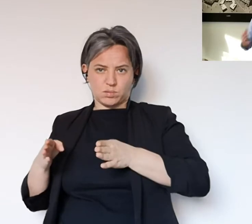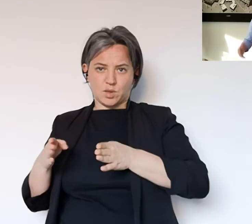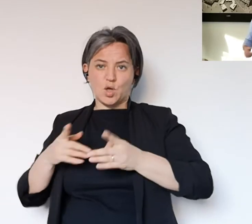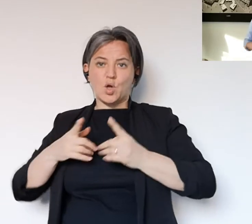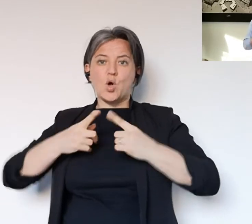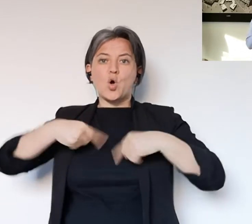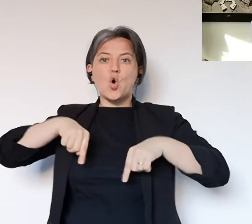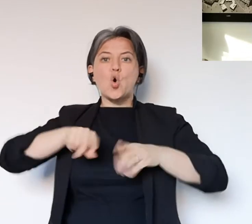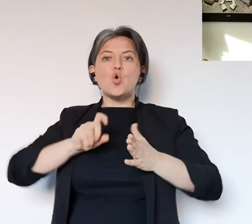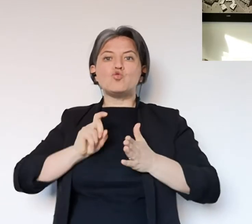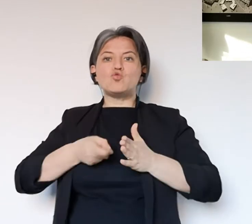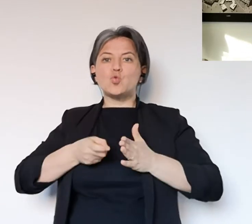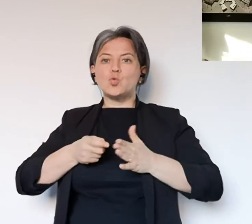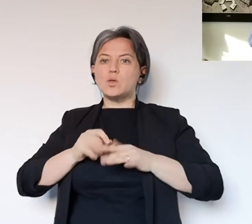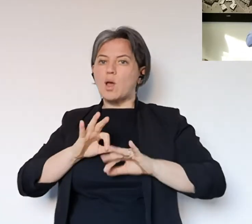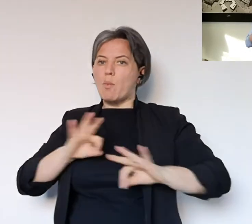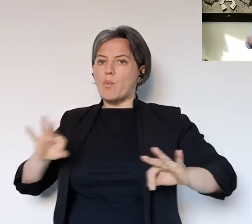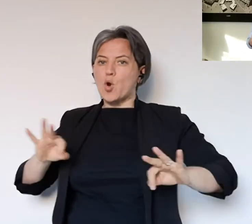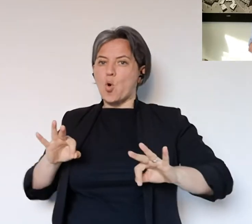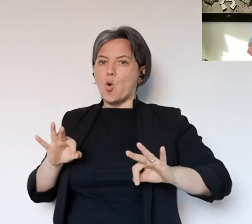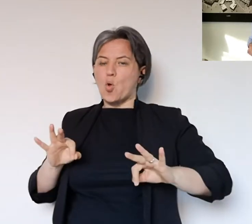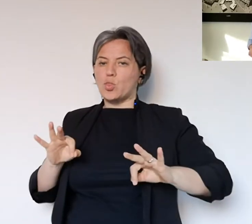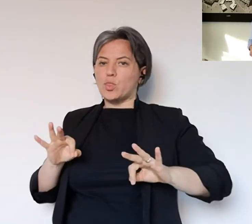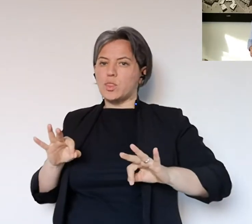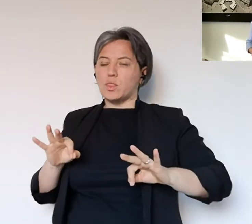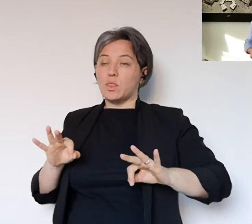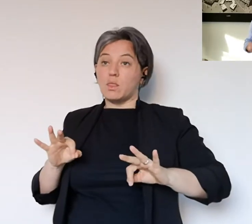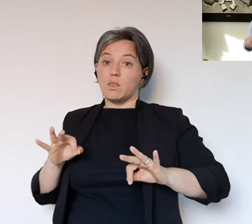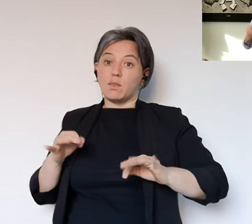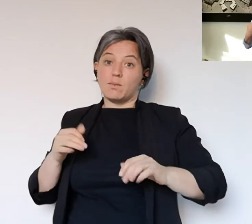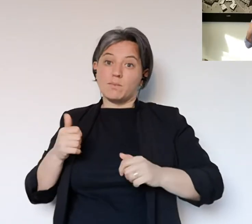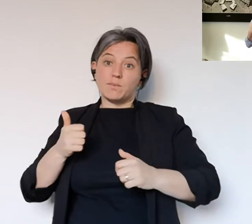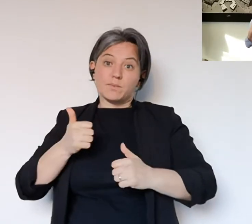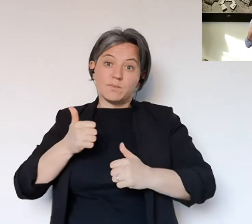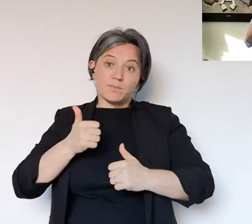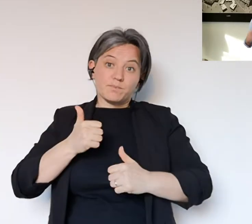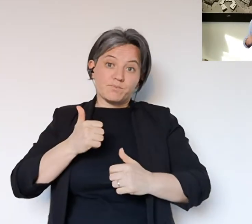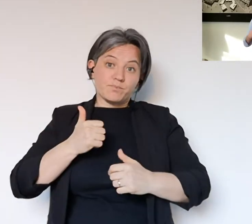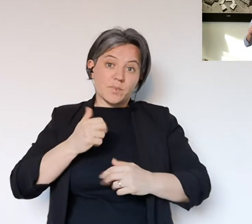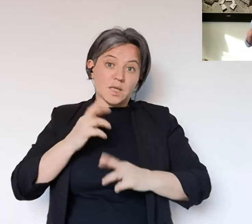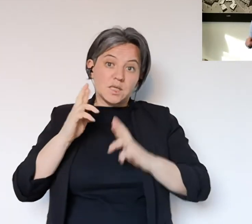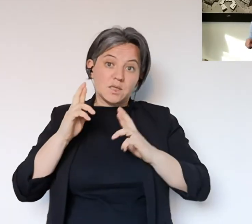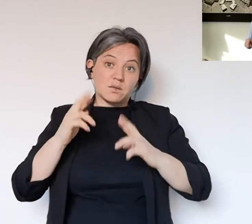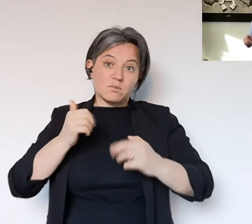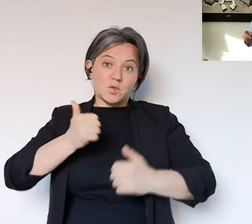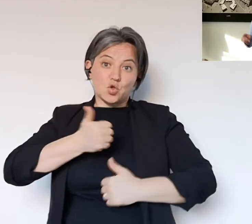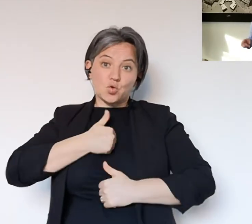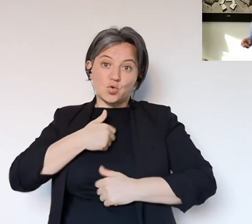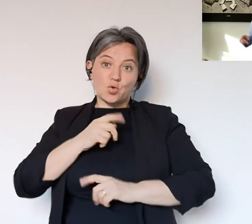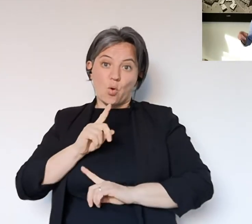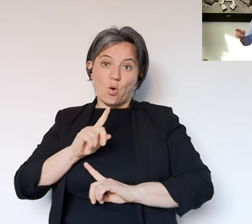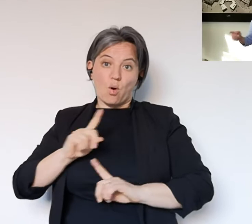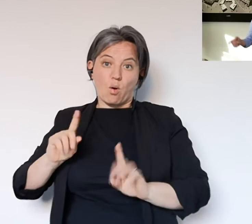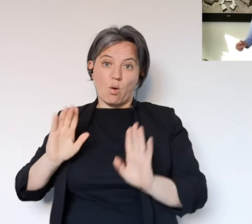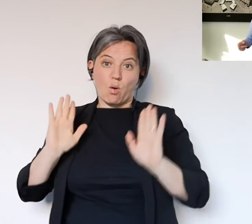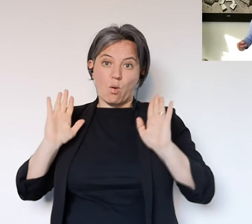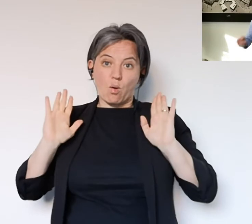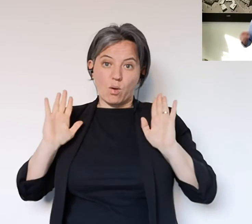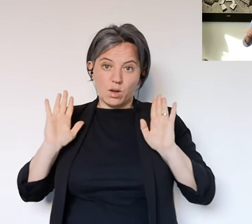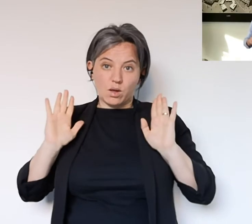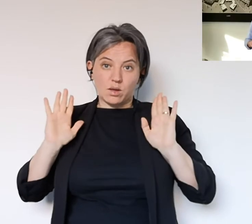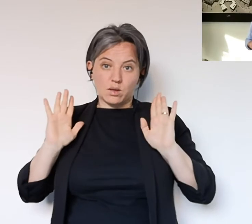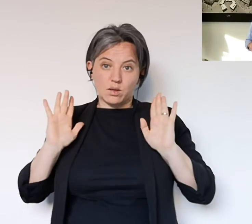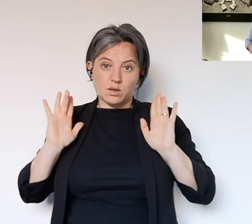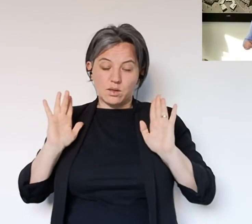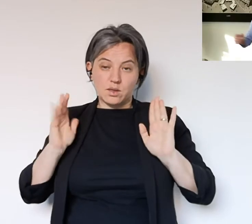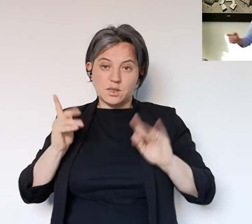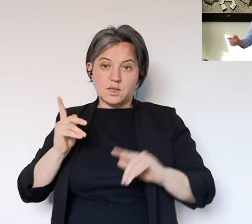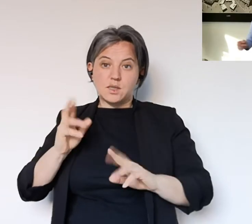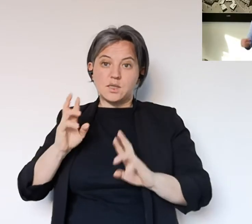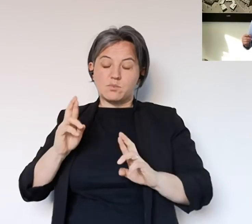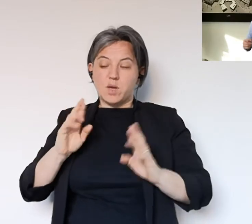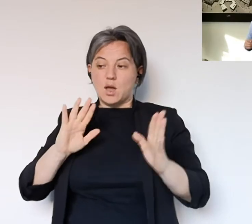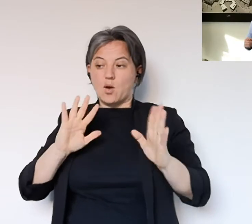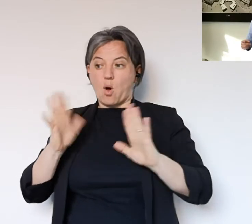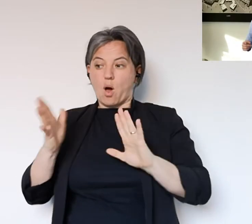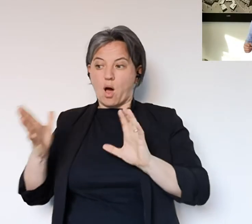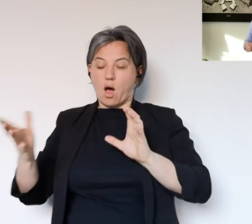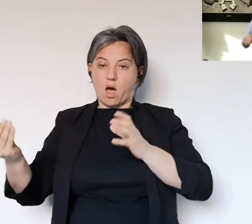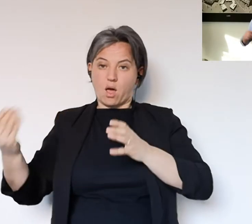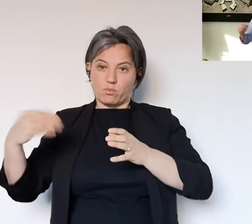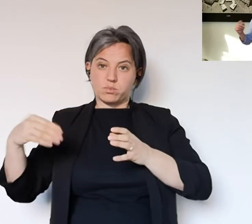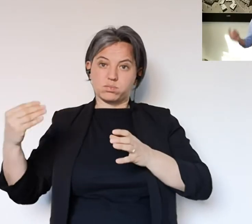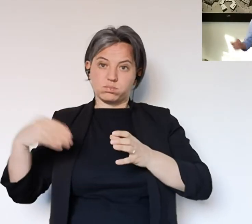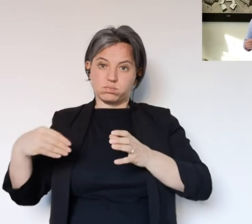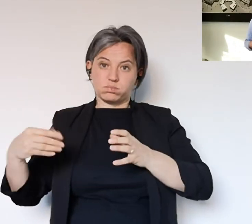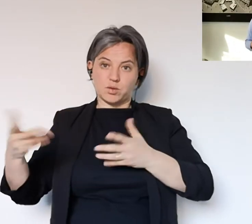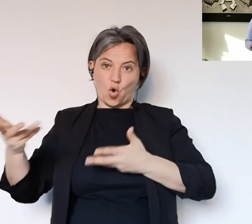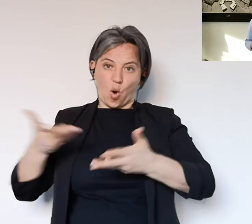gestione in quel passaggio economico che andremo a fare, come giunta siamo pronti a dire, spero non da soli, perché penso che questo